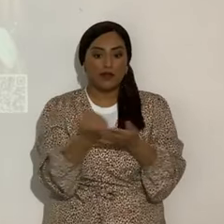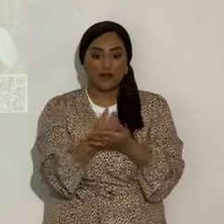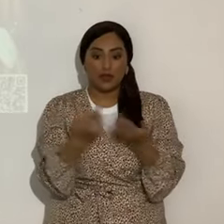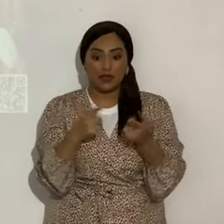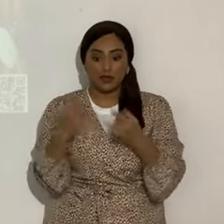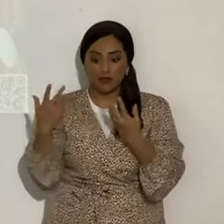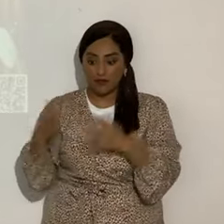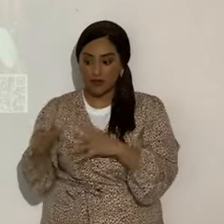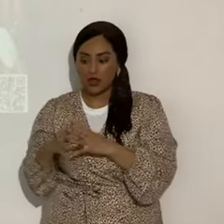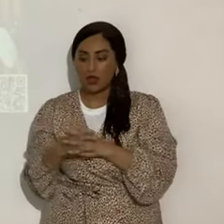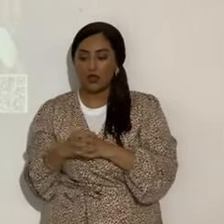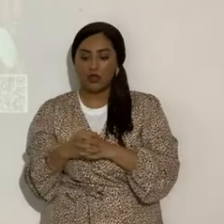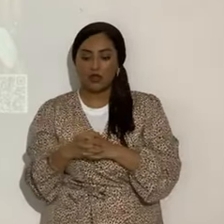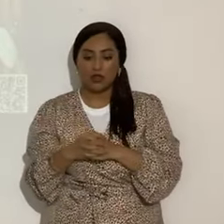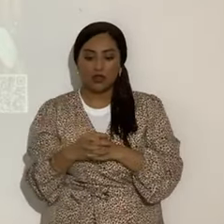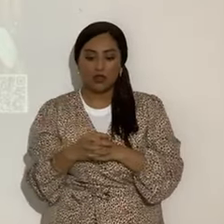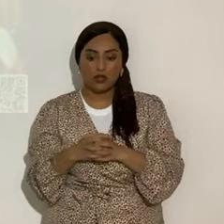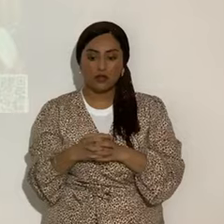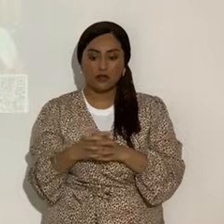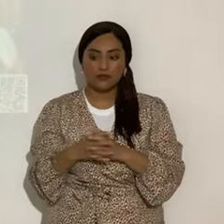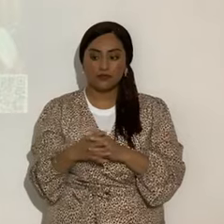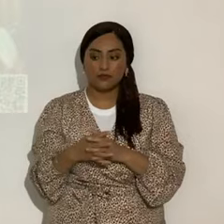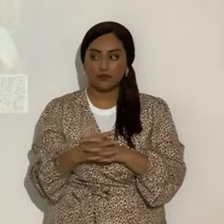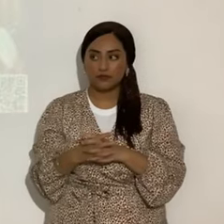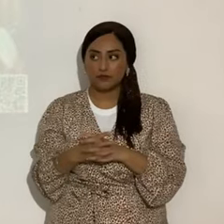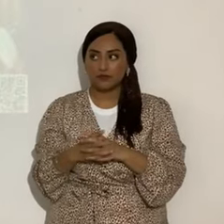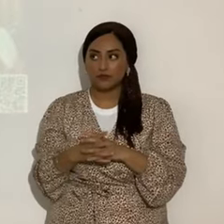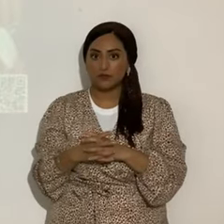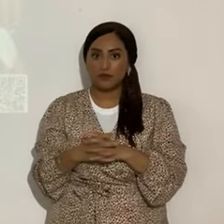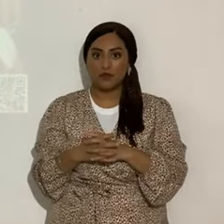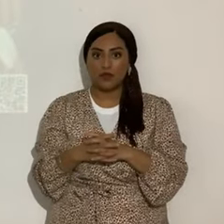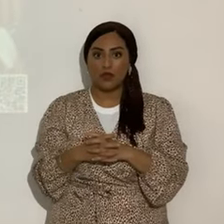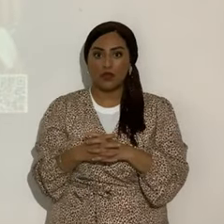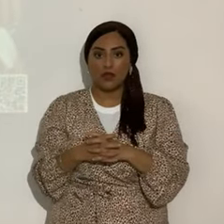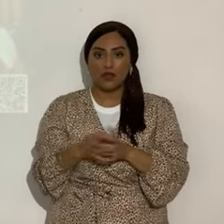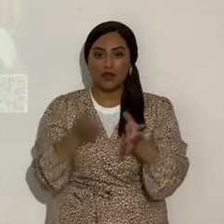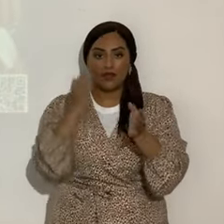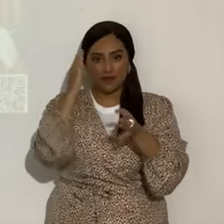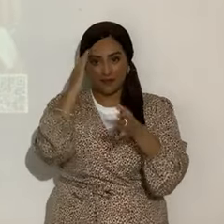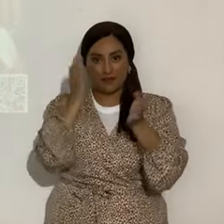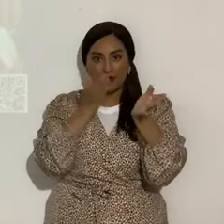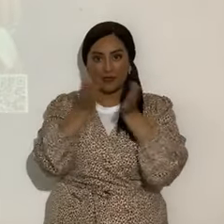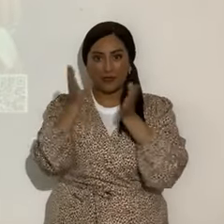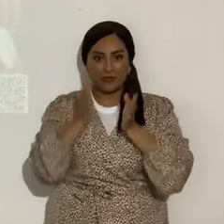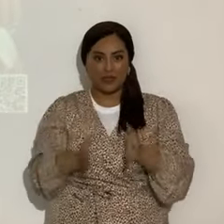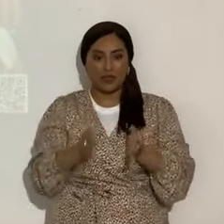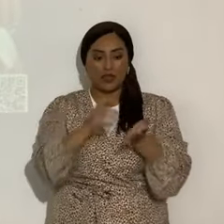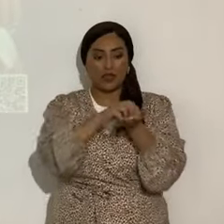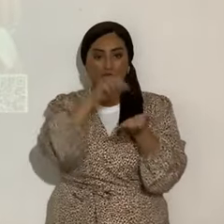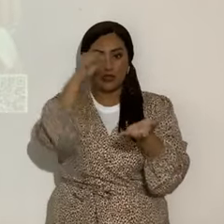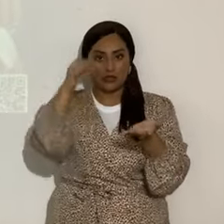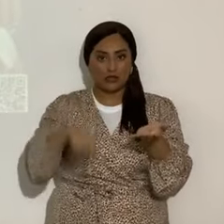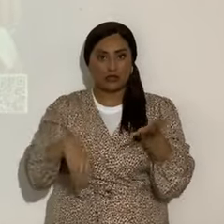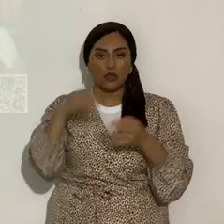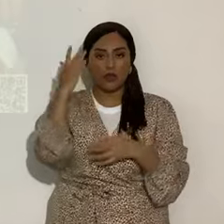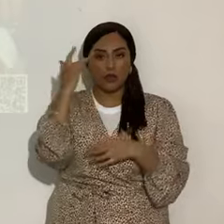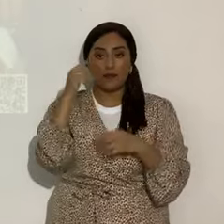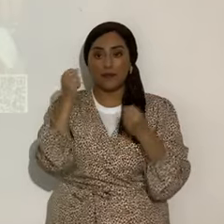pues, se quitó la consejería. La consejería se quitó porque varios hermanos,